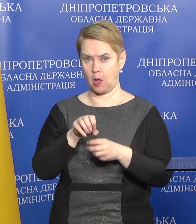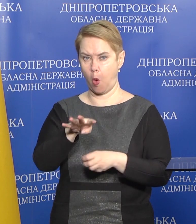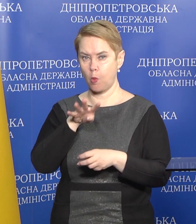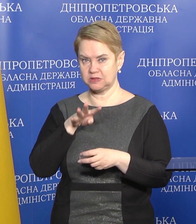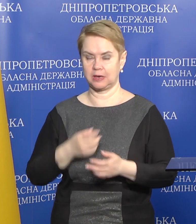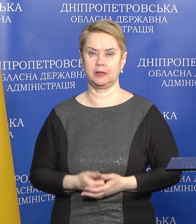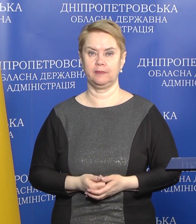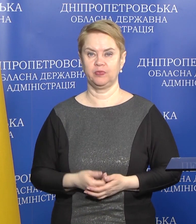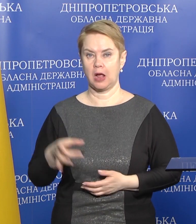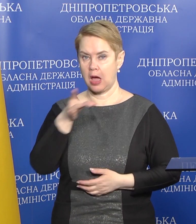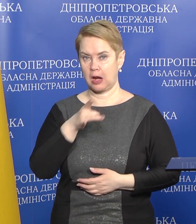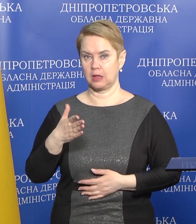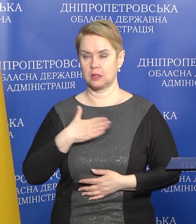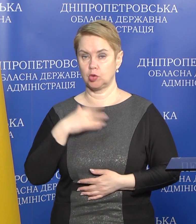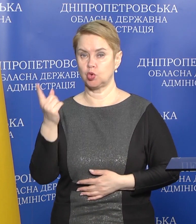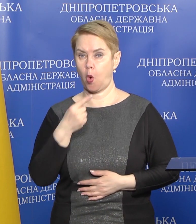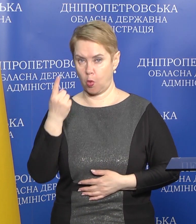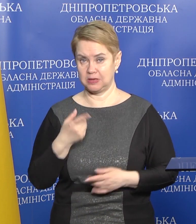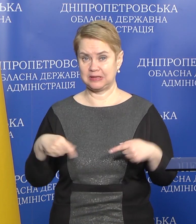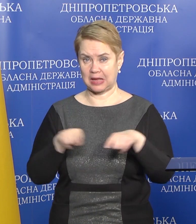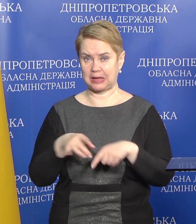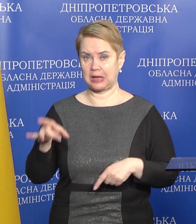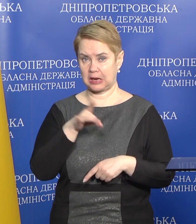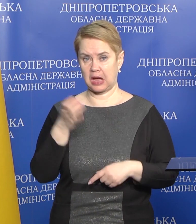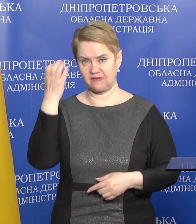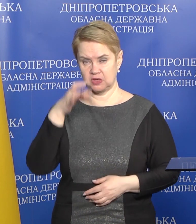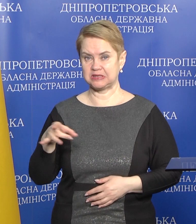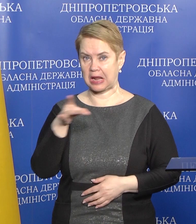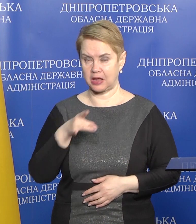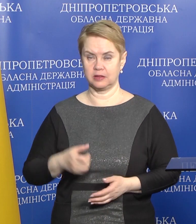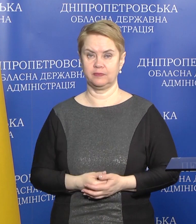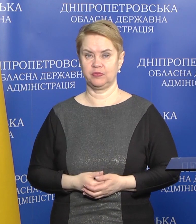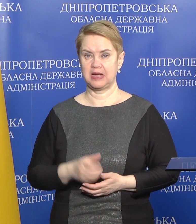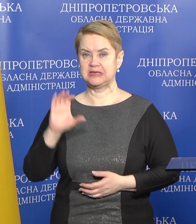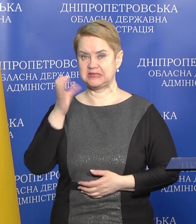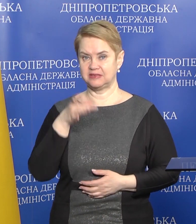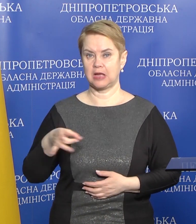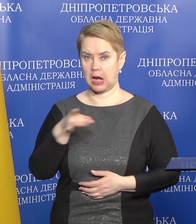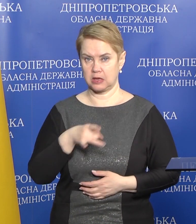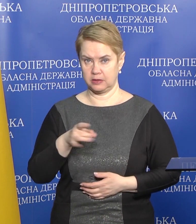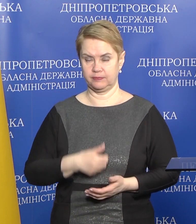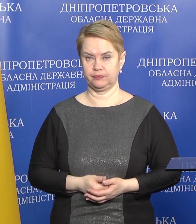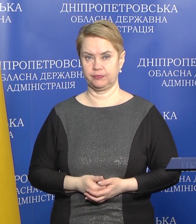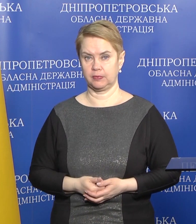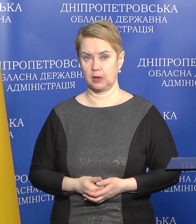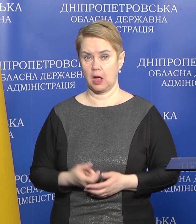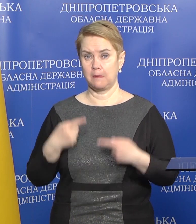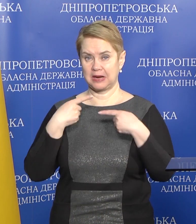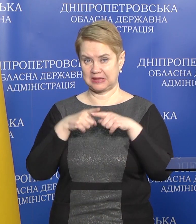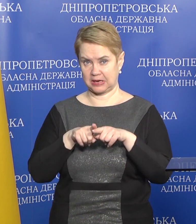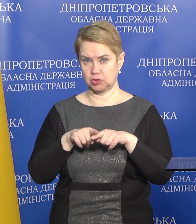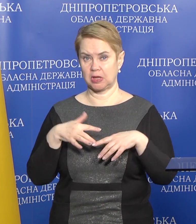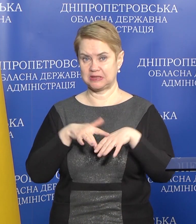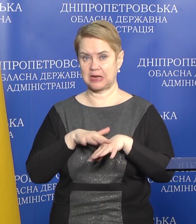обстріли районів нашої області. Такі райони, як Криворізький район та Синеліківський район. Піреотехнічні